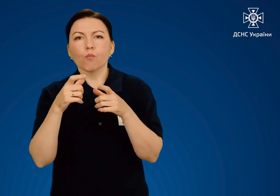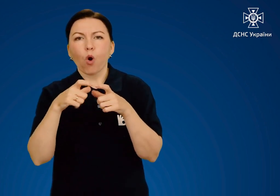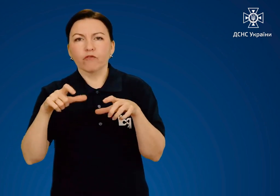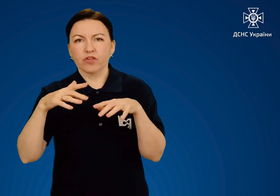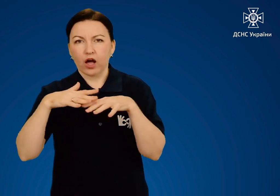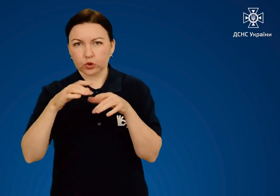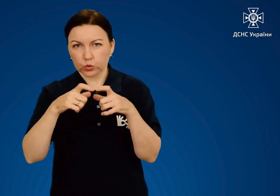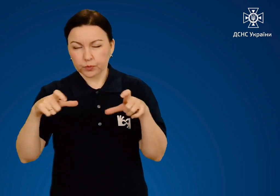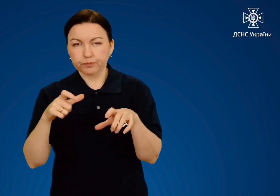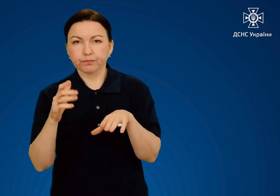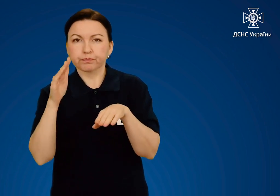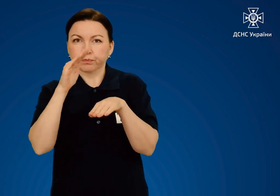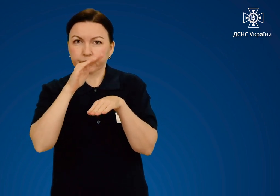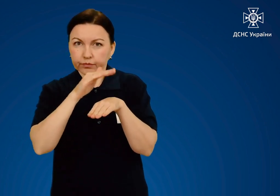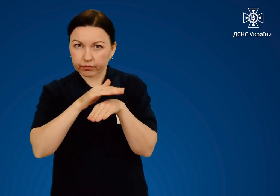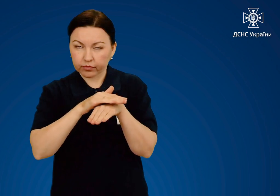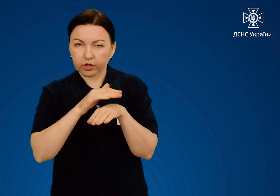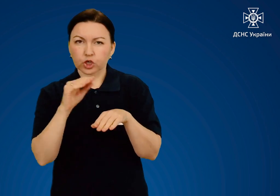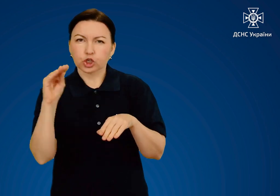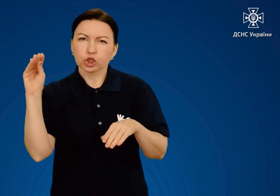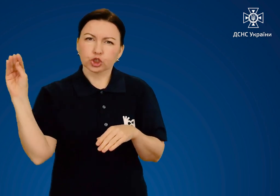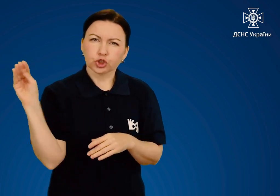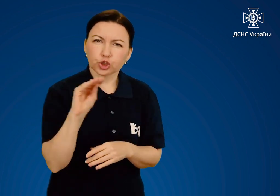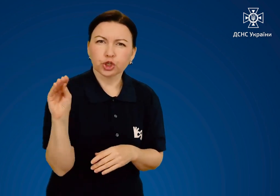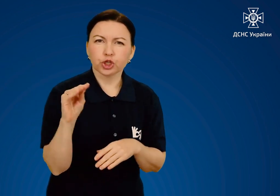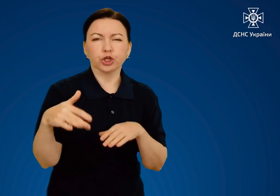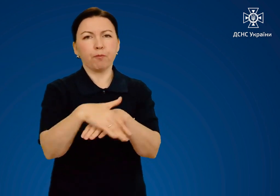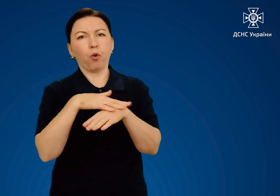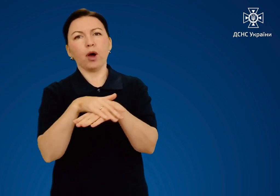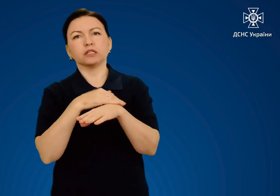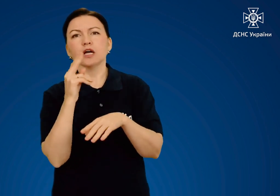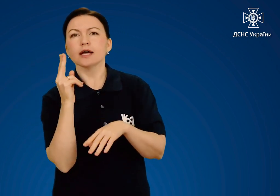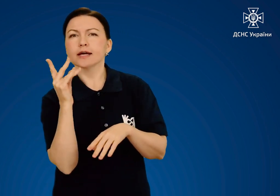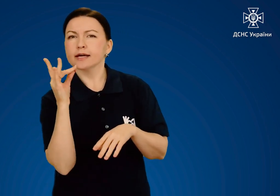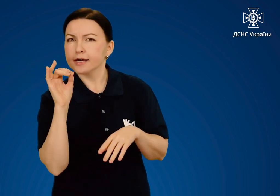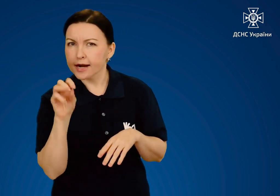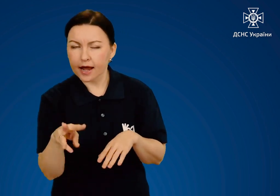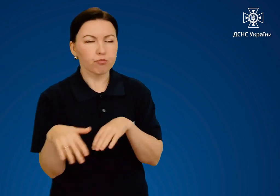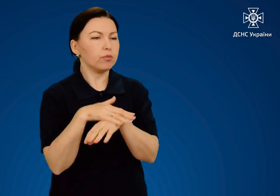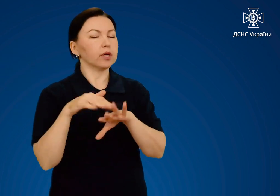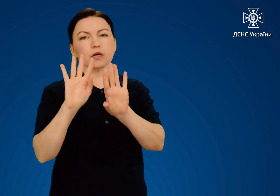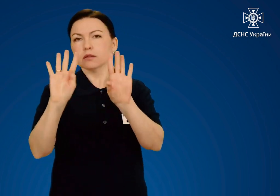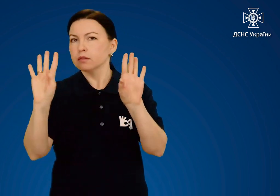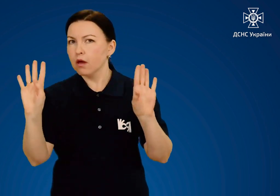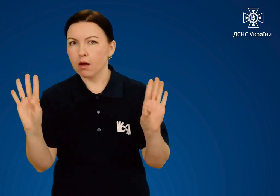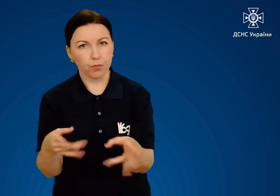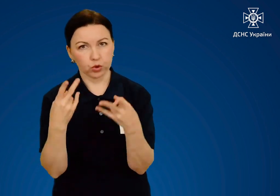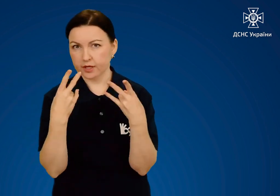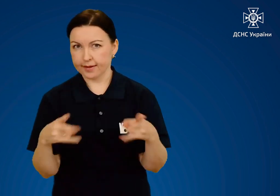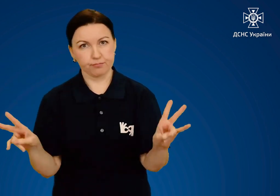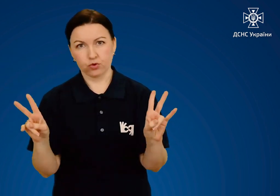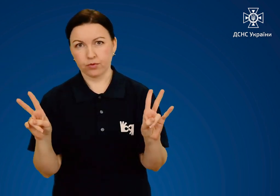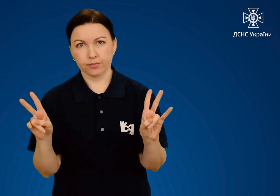'язку. Змащувати поверхню опіку жиром або будь-яким кремом не потрібно.